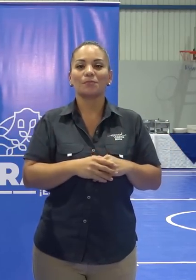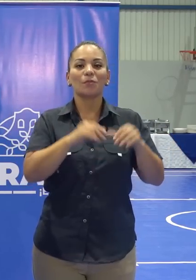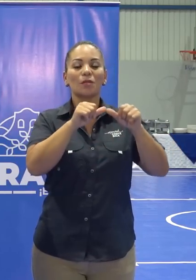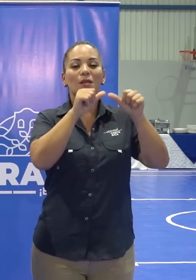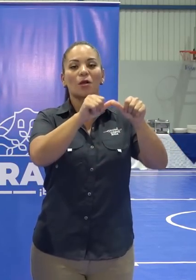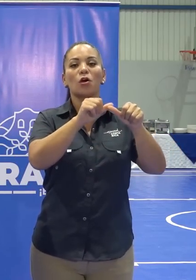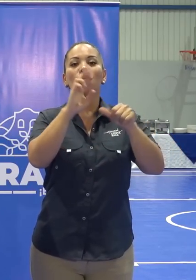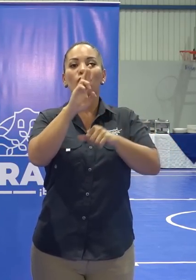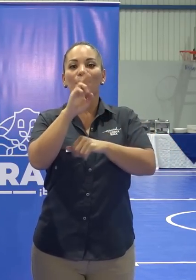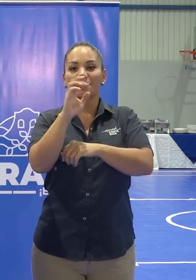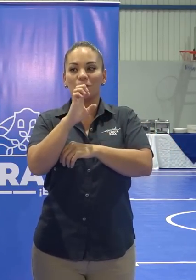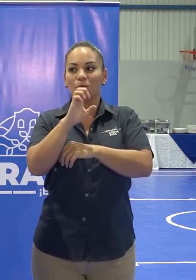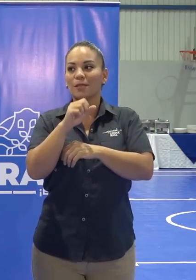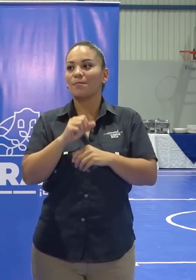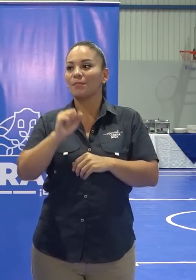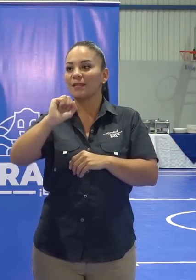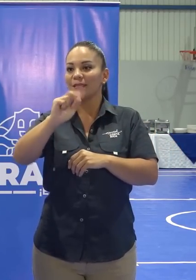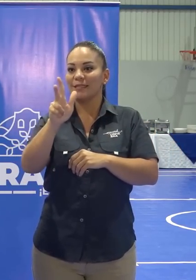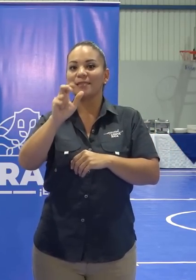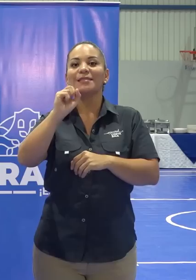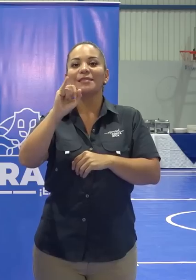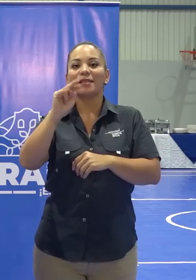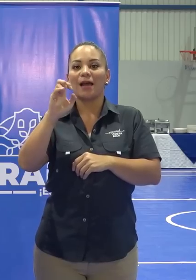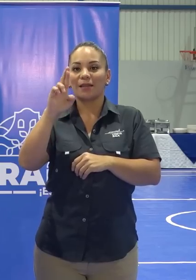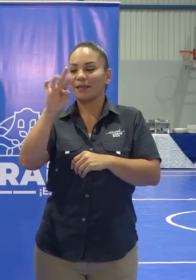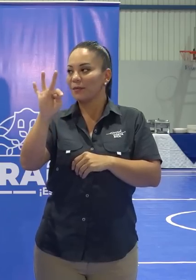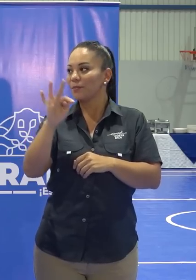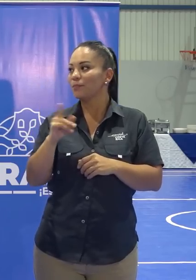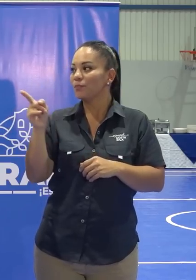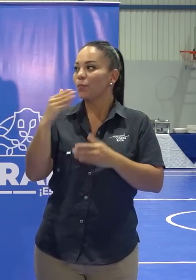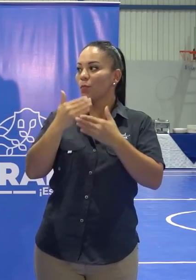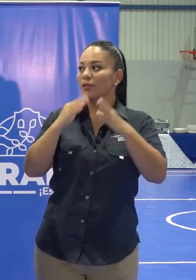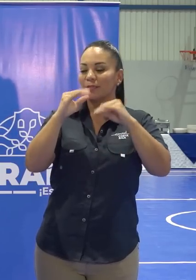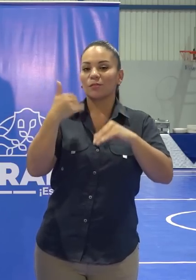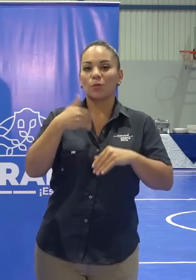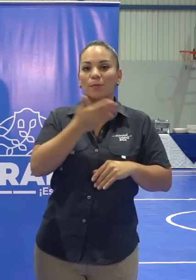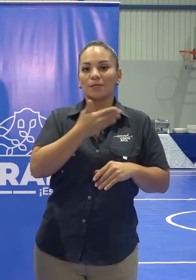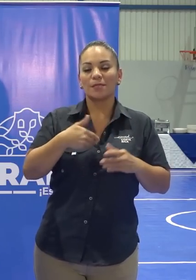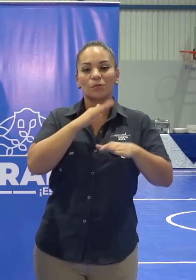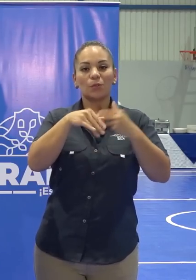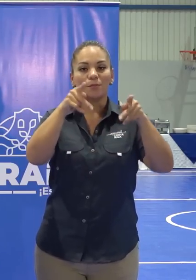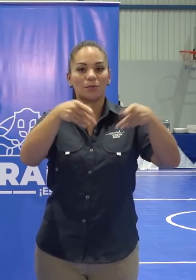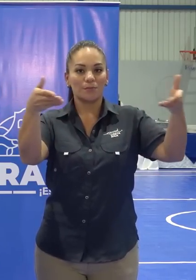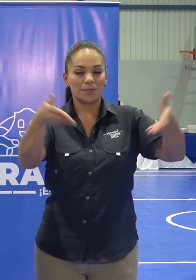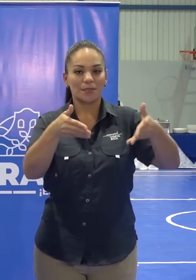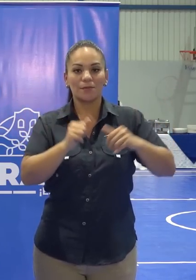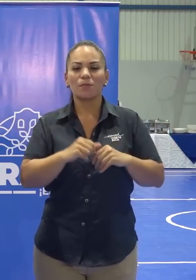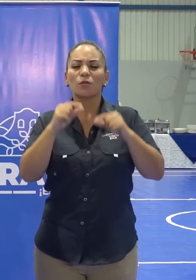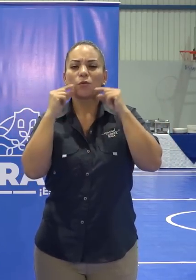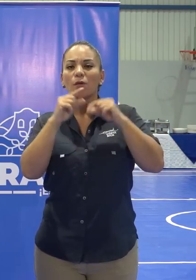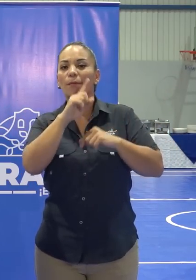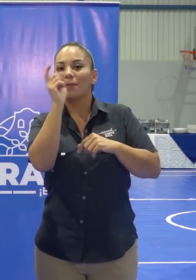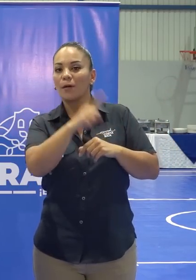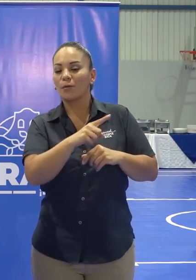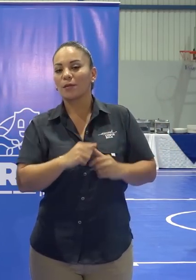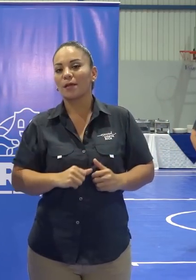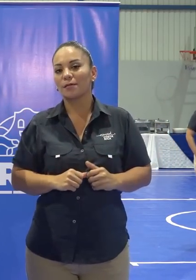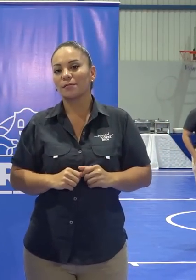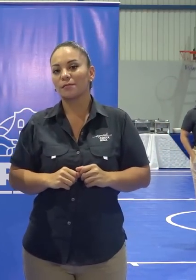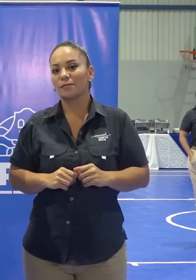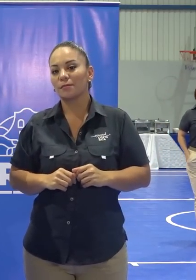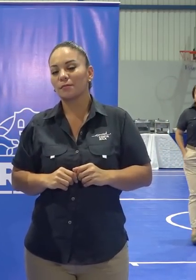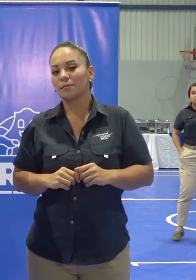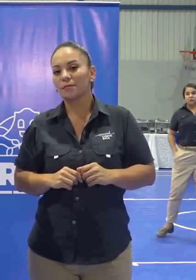con Roger Espinosa del SINART. Buenas tardes, señor Presidente y todos los presentes. Don Rodrigo, la consulta básicamente